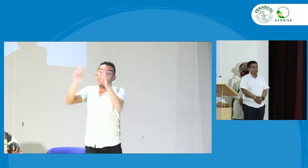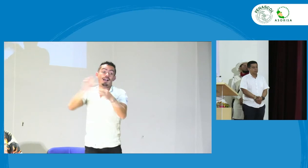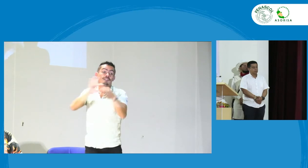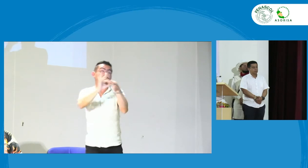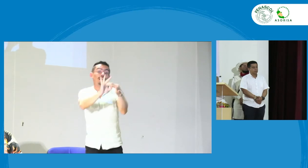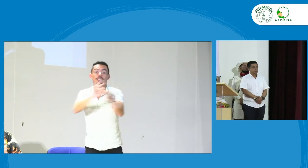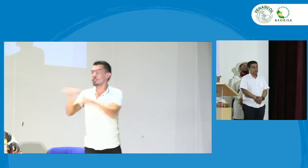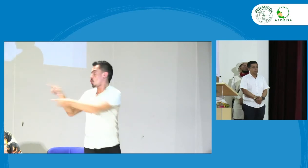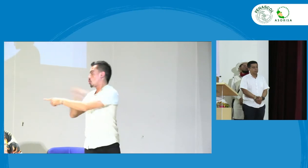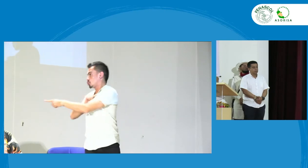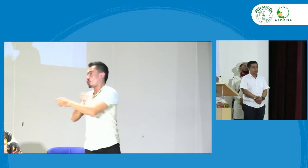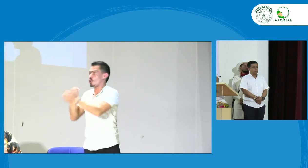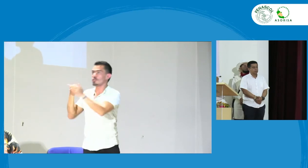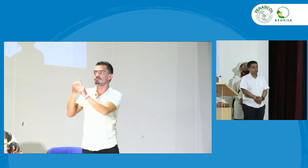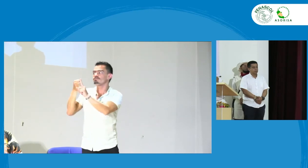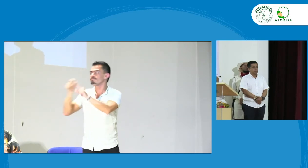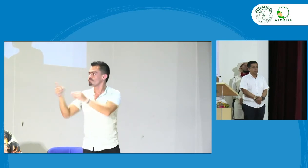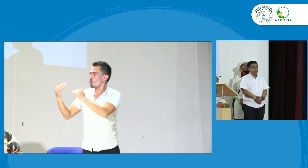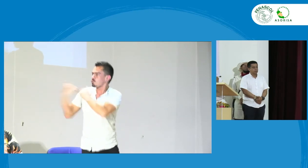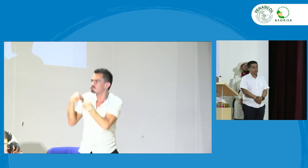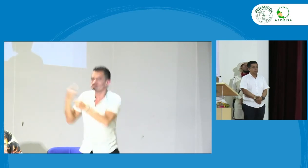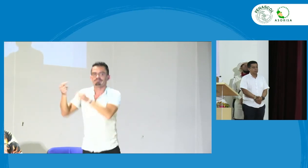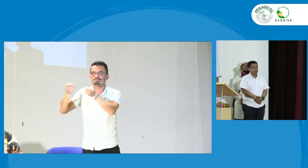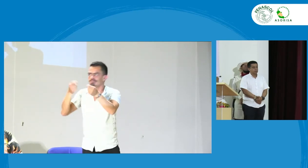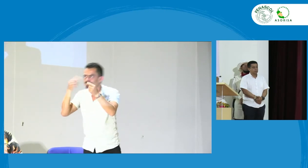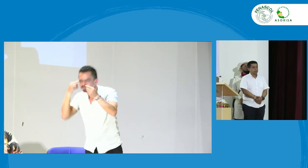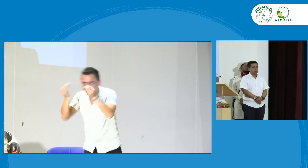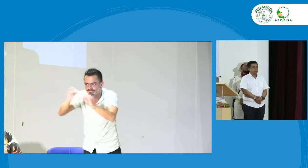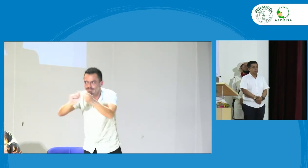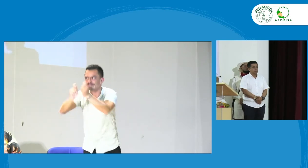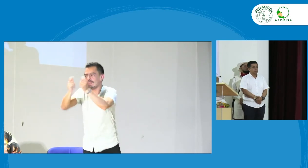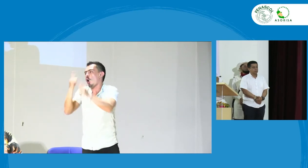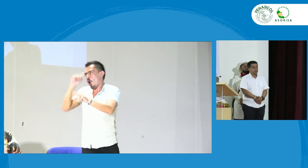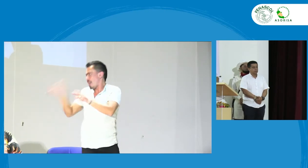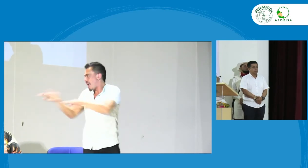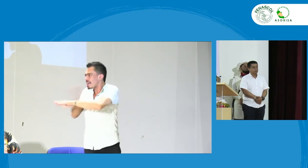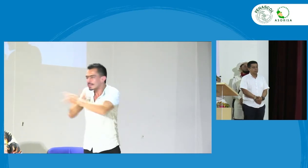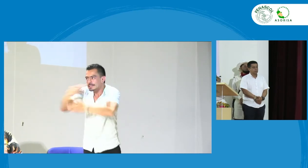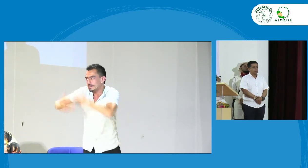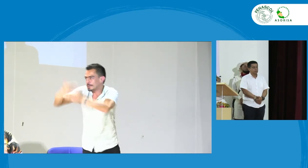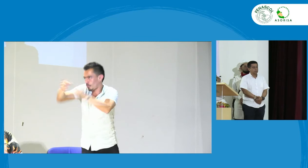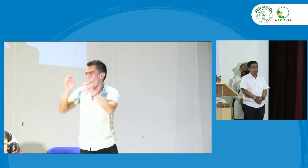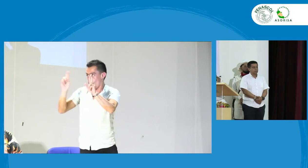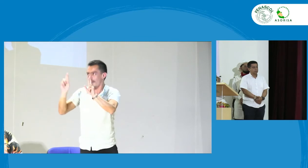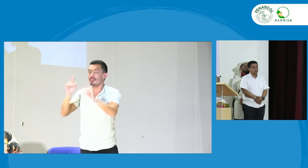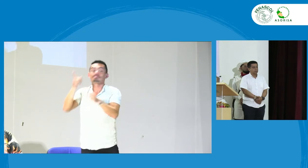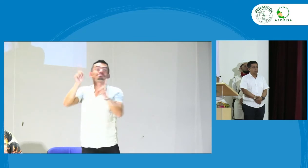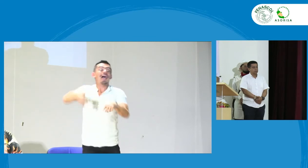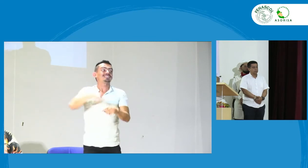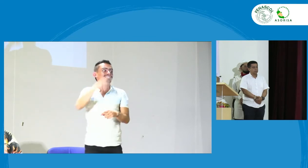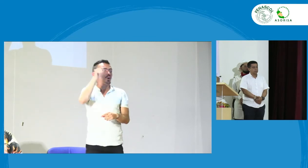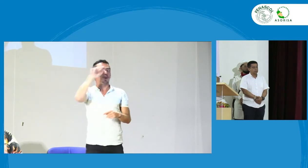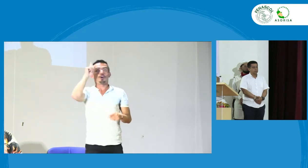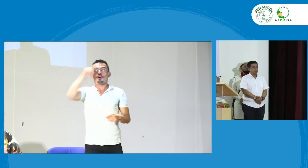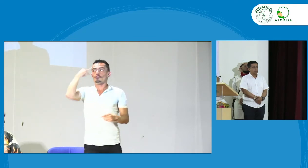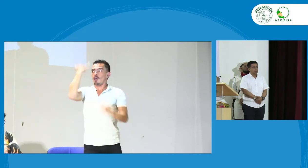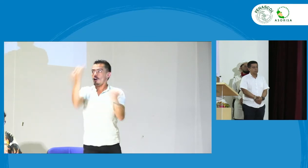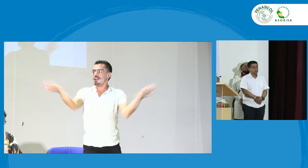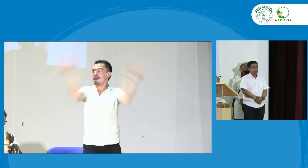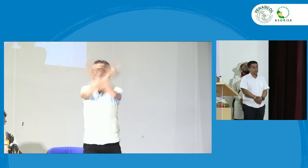nacional ahora bien entre la propuesta que usted menciona de que Federación e INSOR estén de la mano y estén haciendo esa gestión pues ojalá en realidad